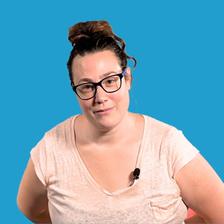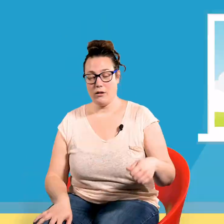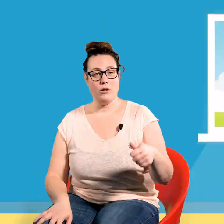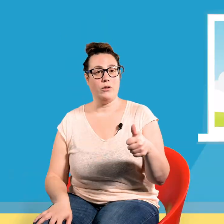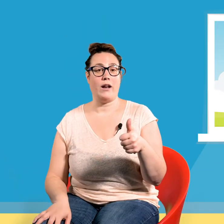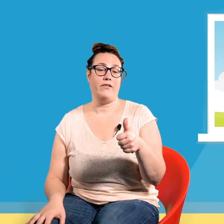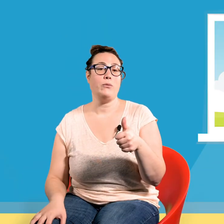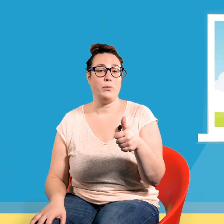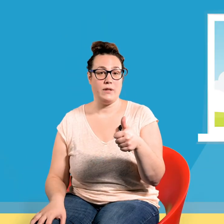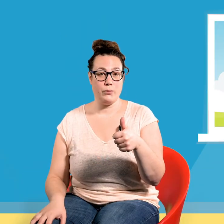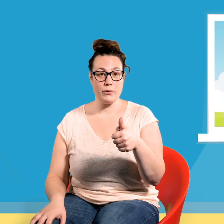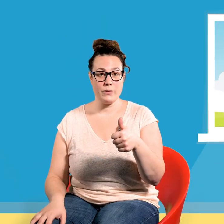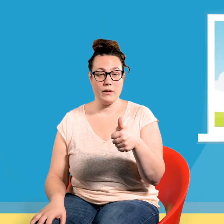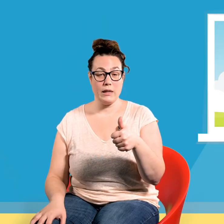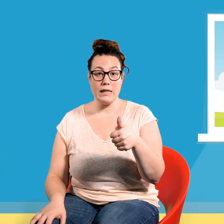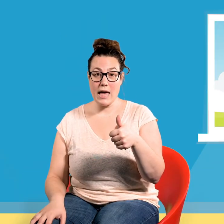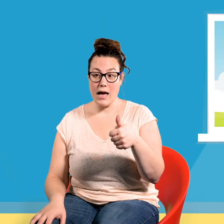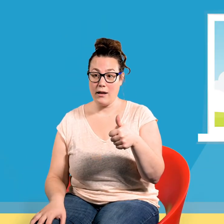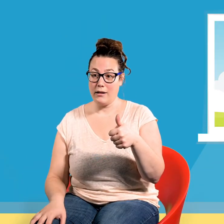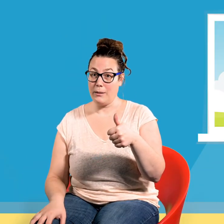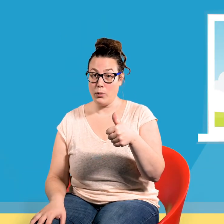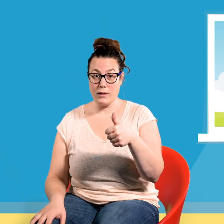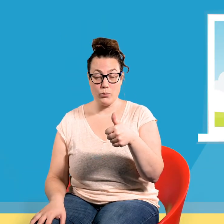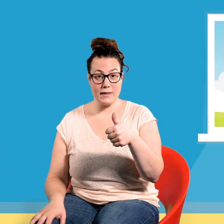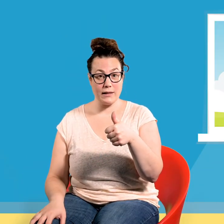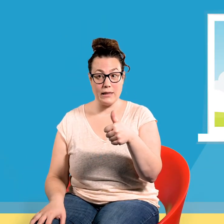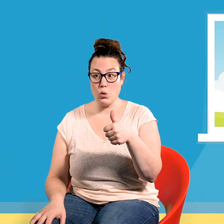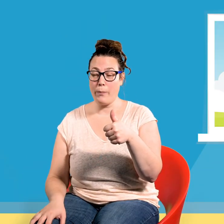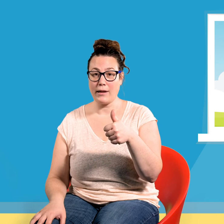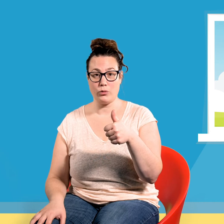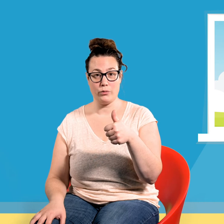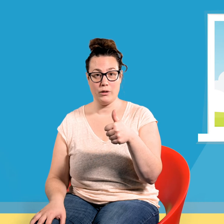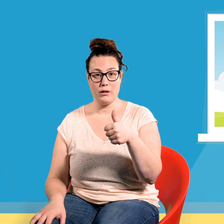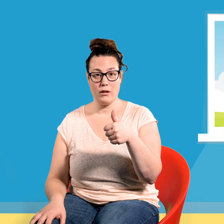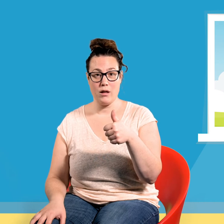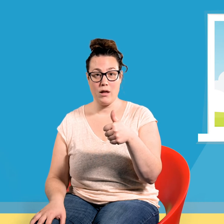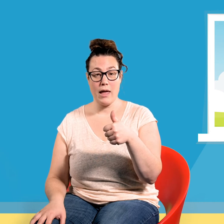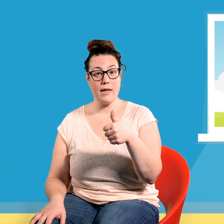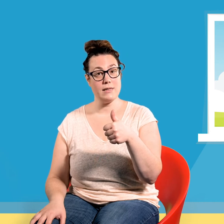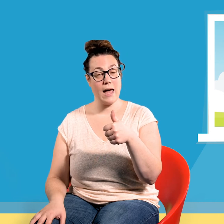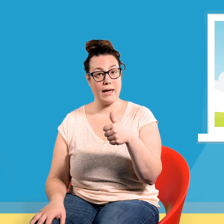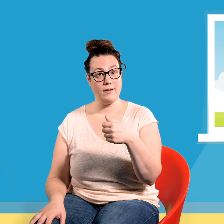Dans la ferme de Petit Pouce, il y a des petits poussins qui courent partout. Un s'arrête.